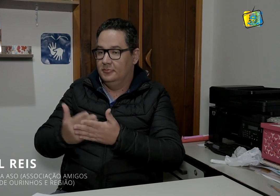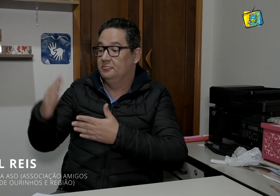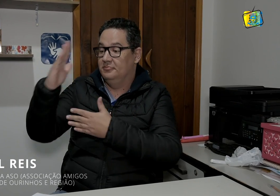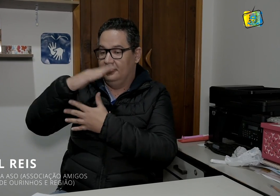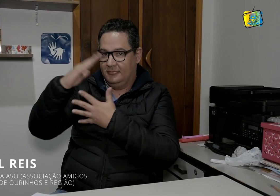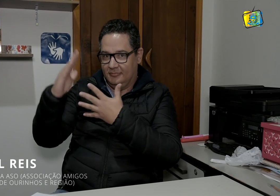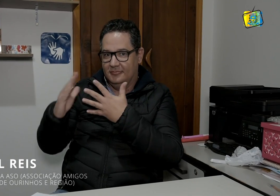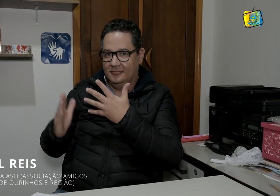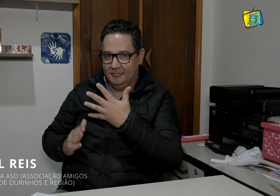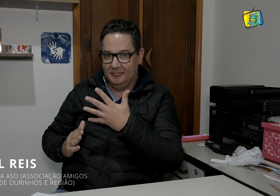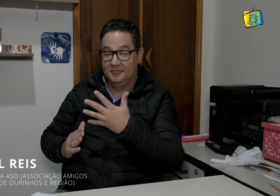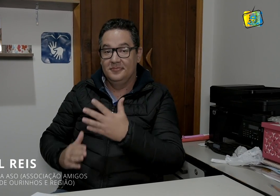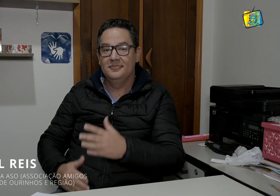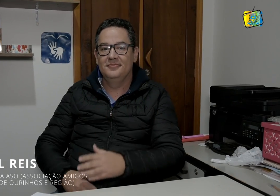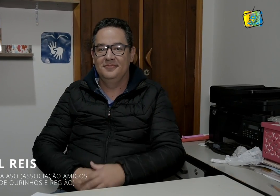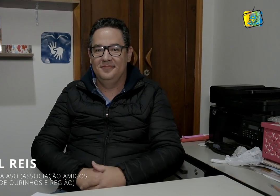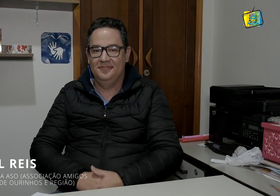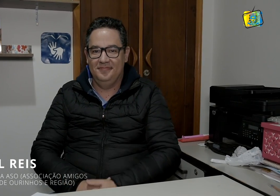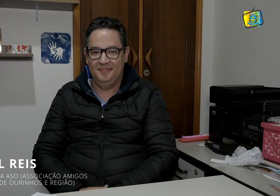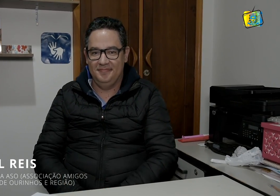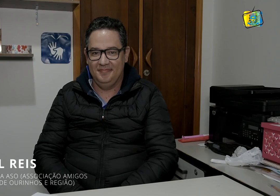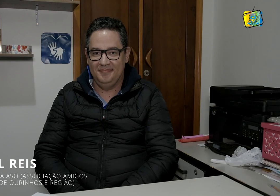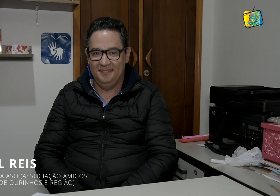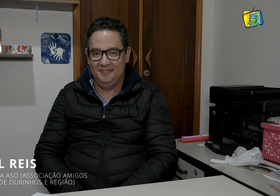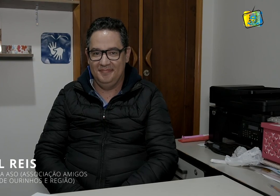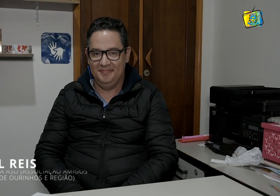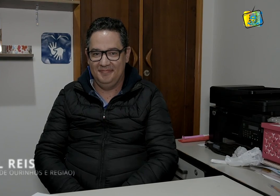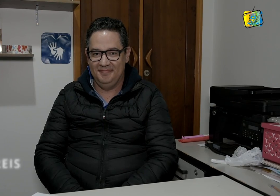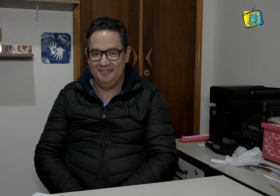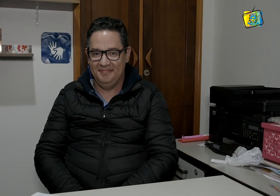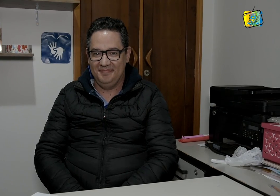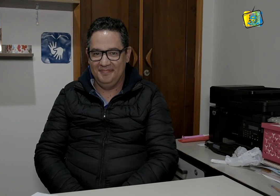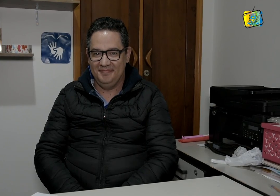várias homenagens aos intérpretes de Libras.